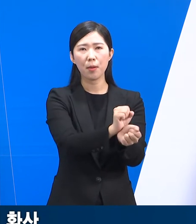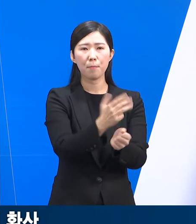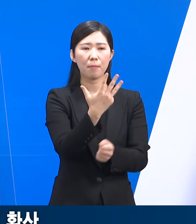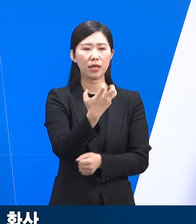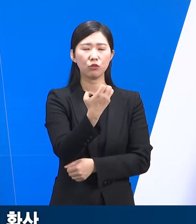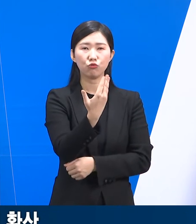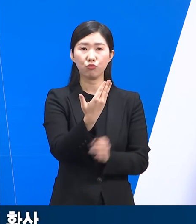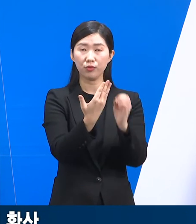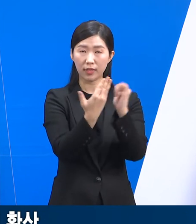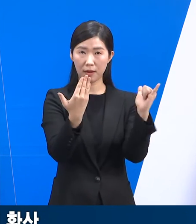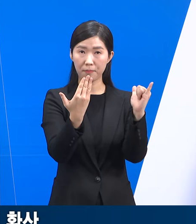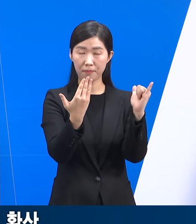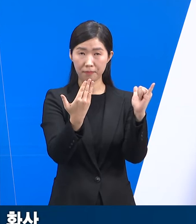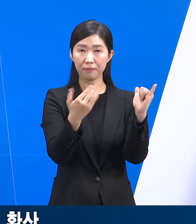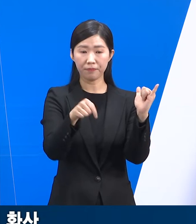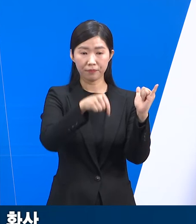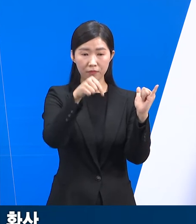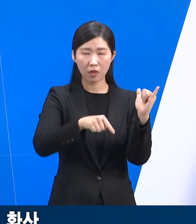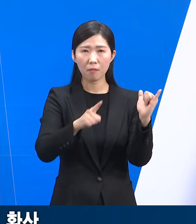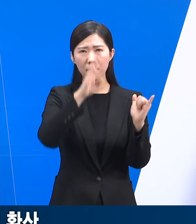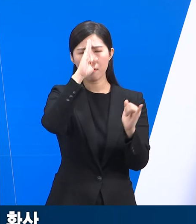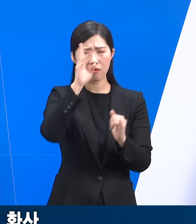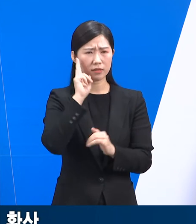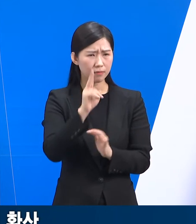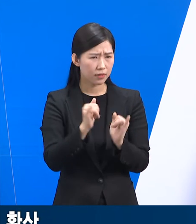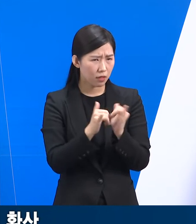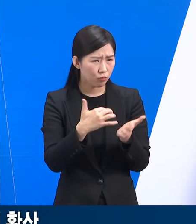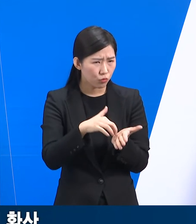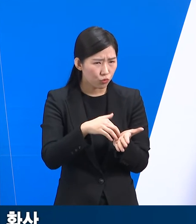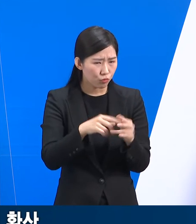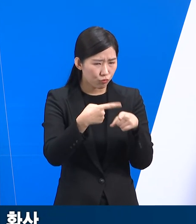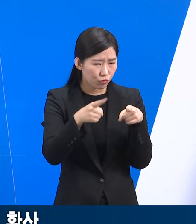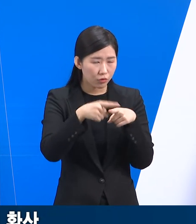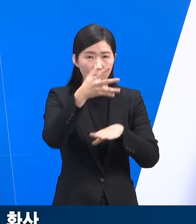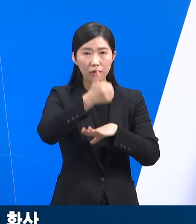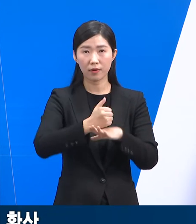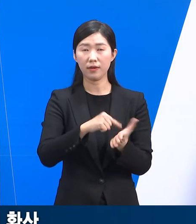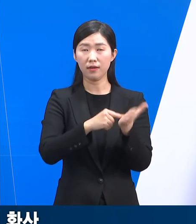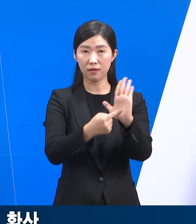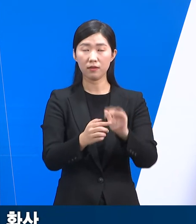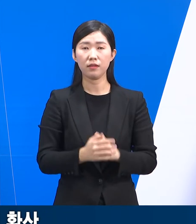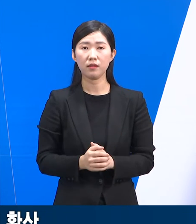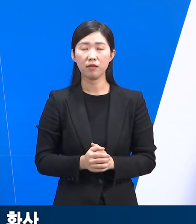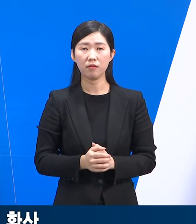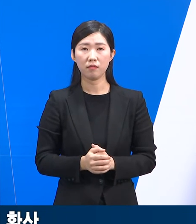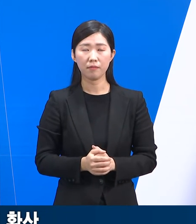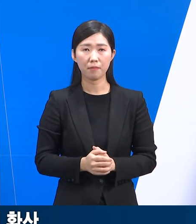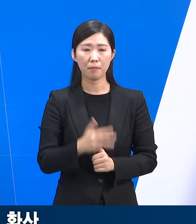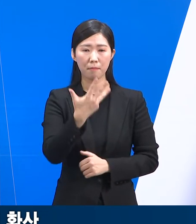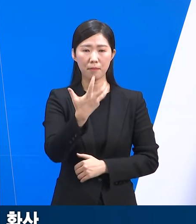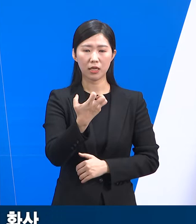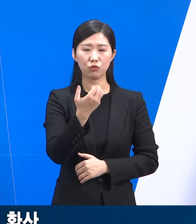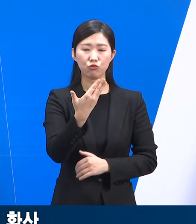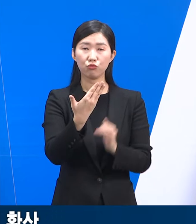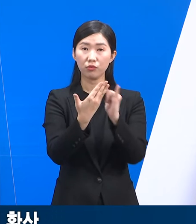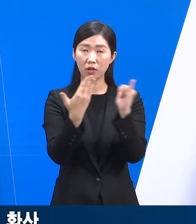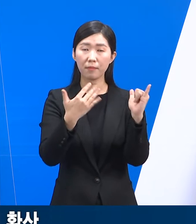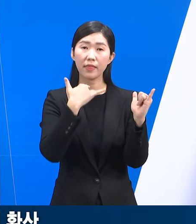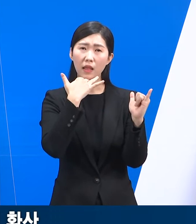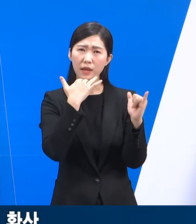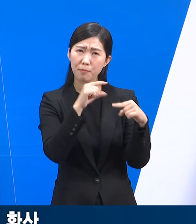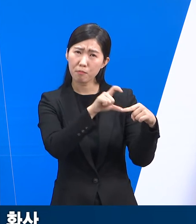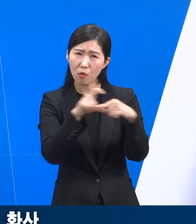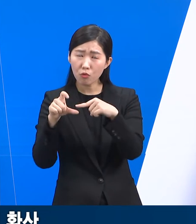대해서 중증도 분석 결과를 말씀드리겠습니다. 입소 확진자 89명의 평균 연령은